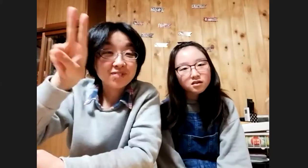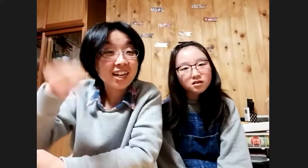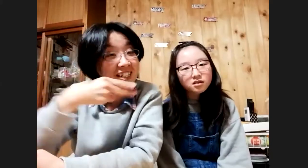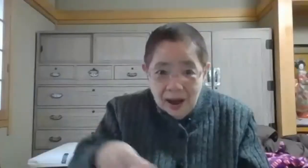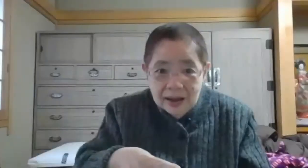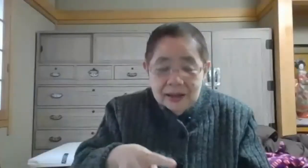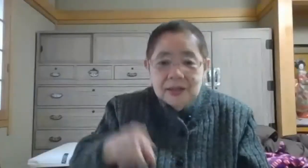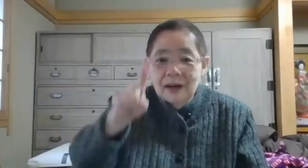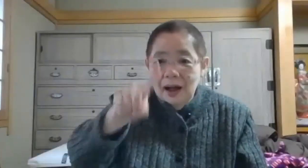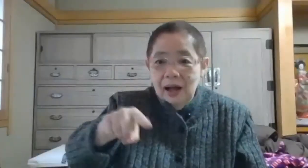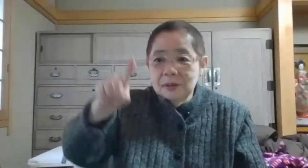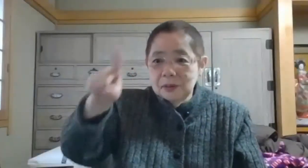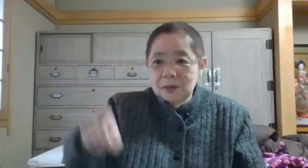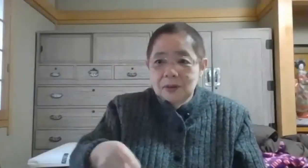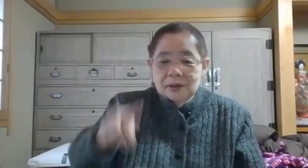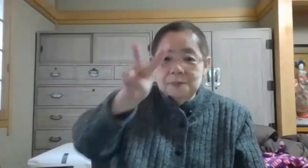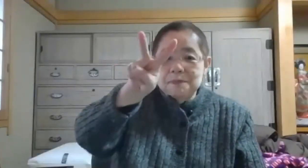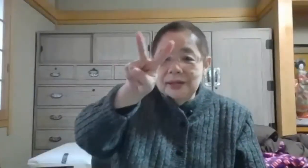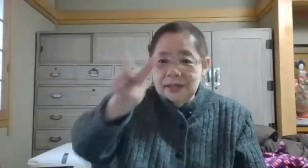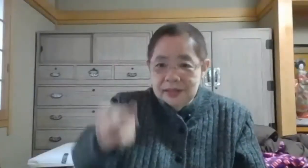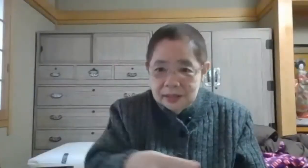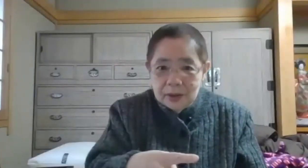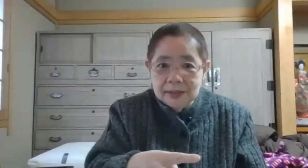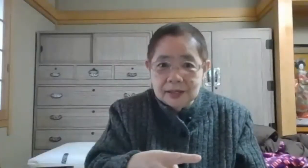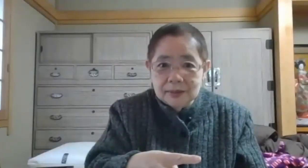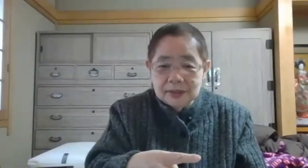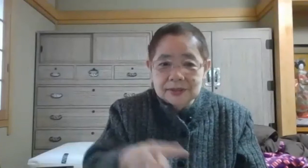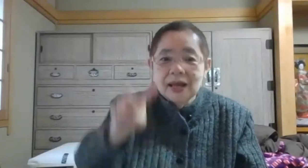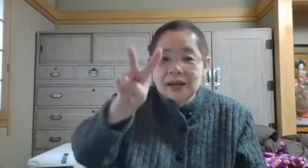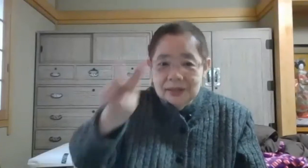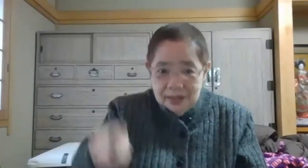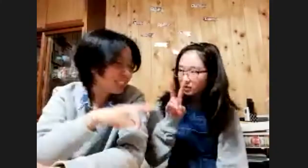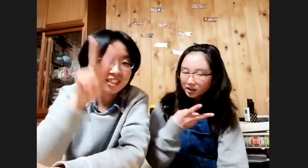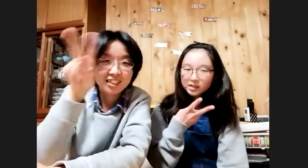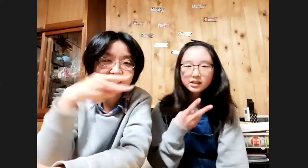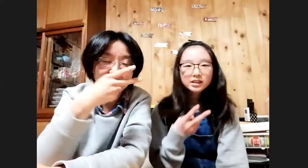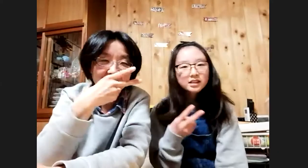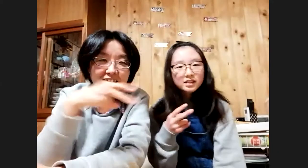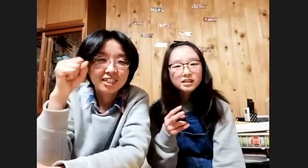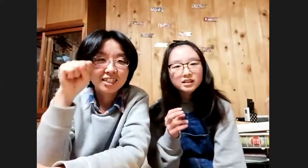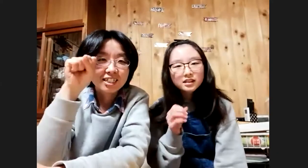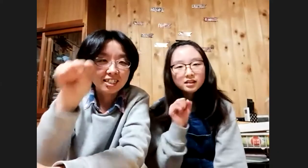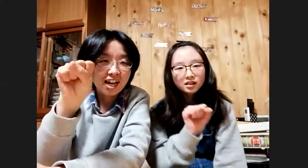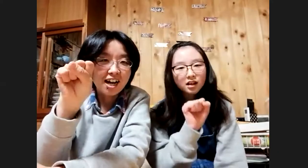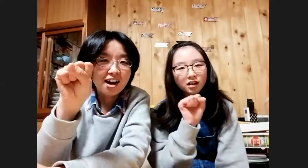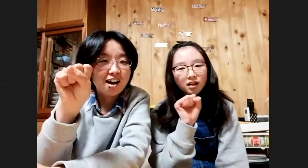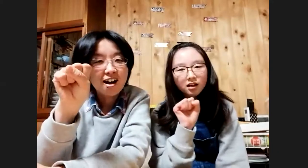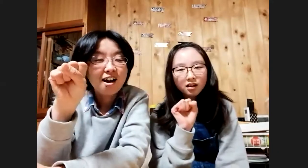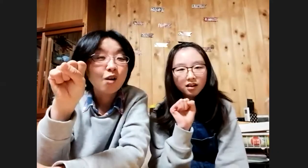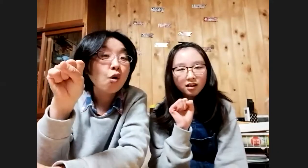いっぺんにりと書いてしまいますり、さ、こ、